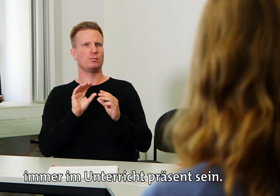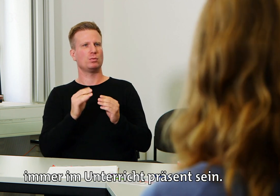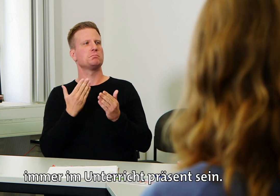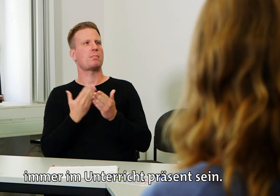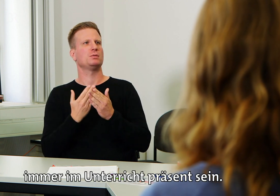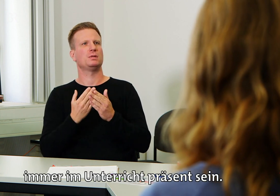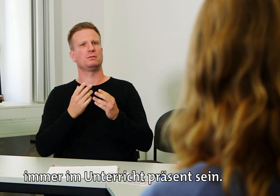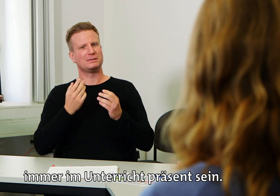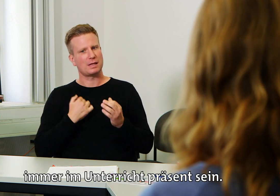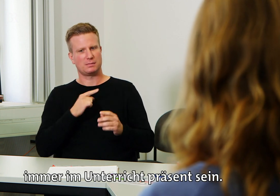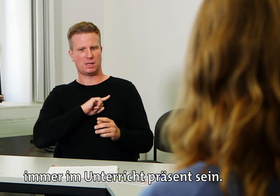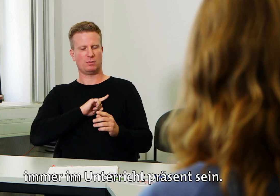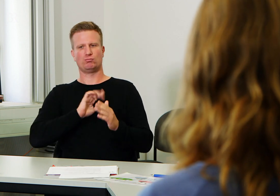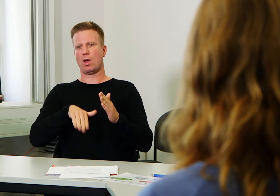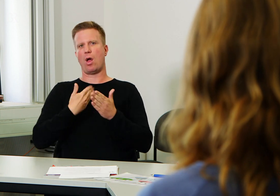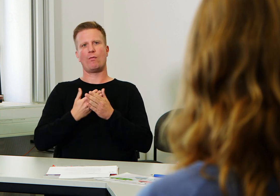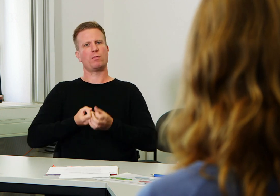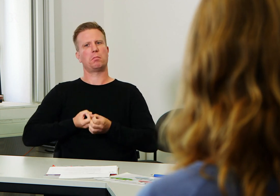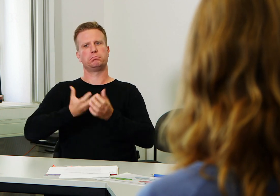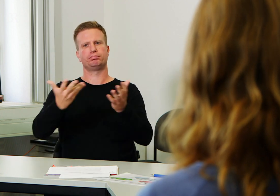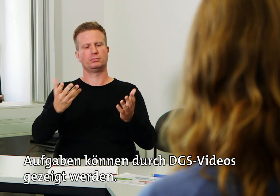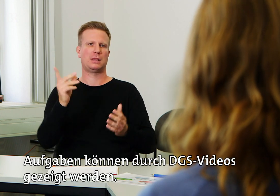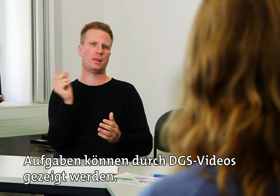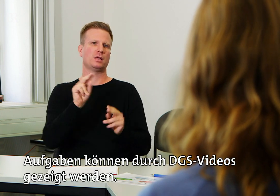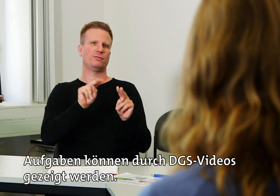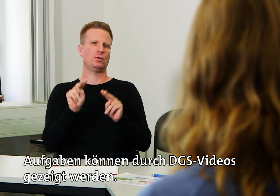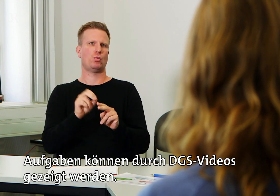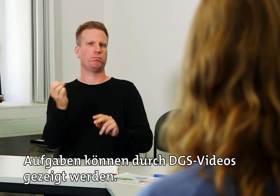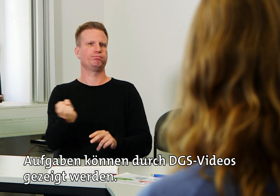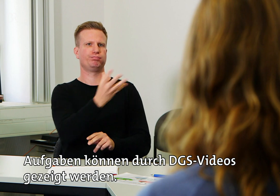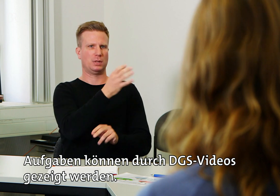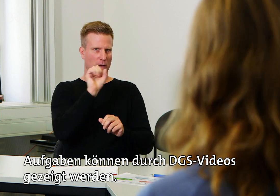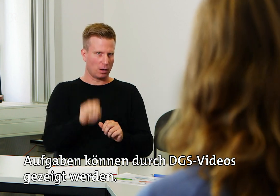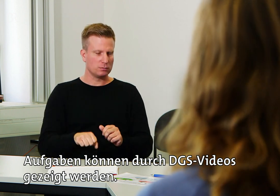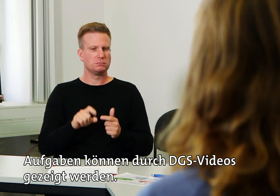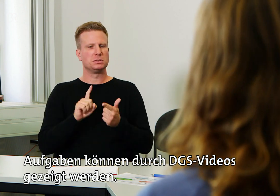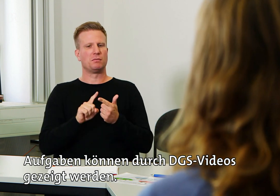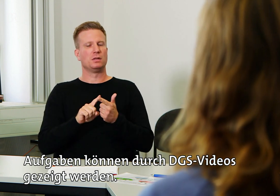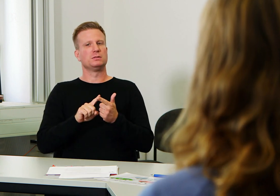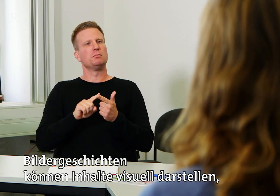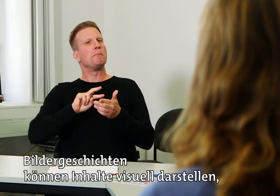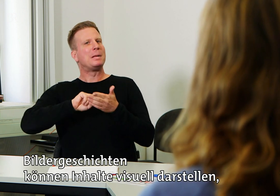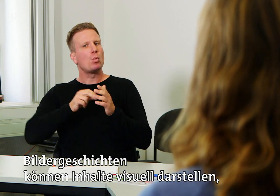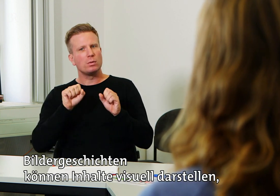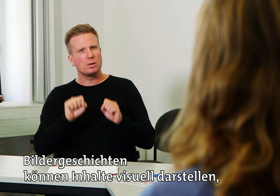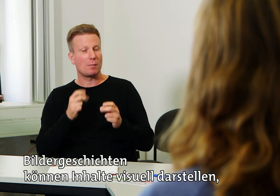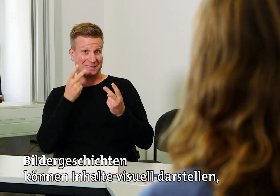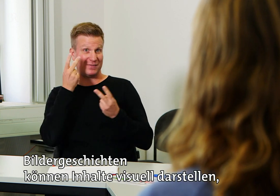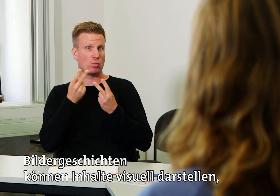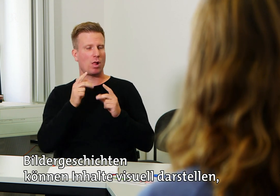immer im Unterricht präsent sein. Aufgaben können durch DGS-Videos gezeigt werden, Bildergeschichten können